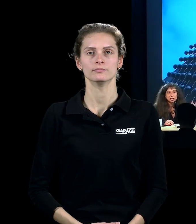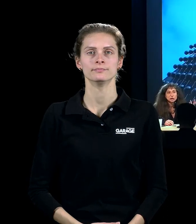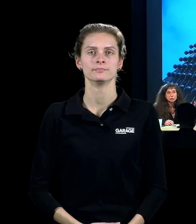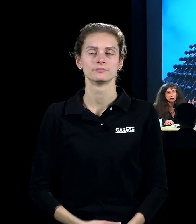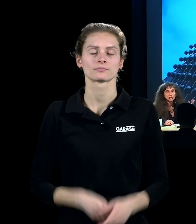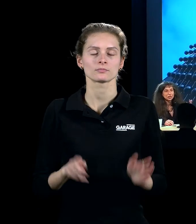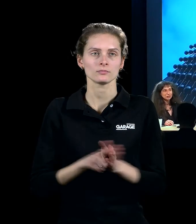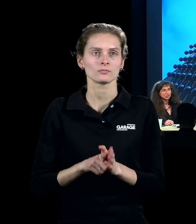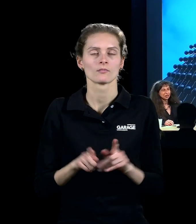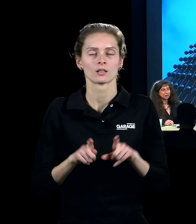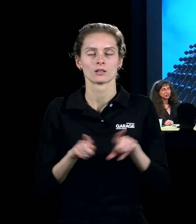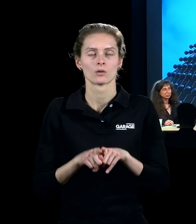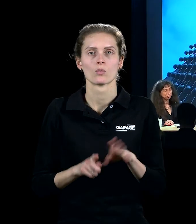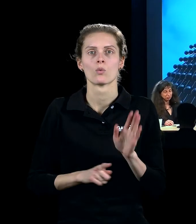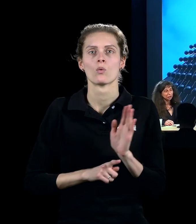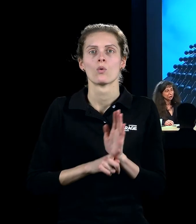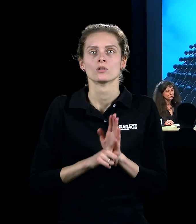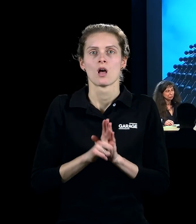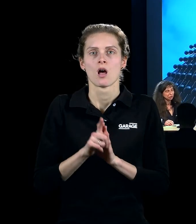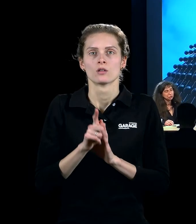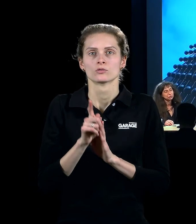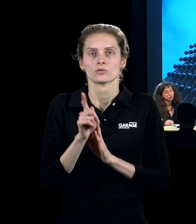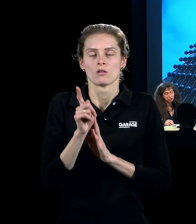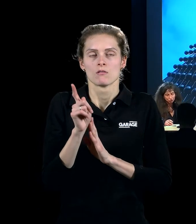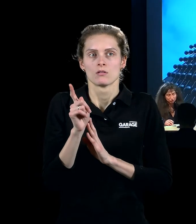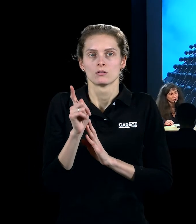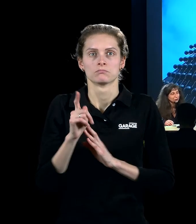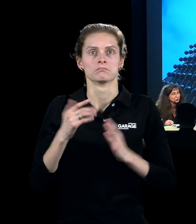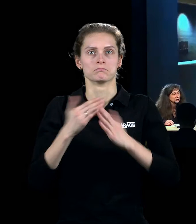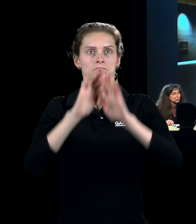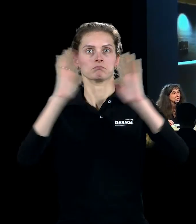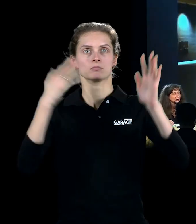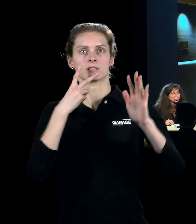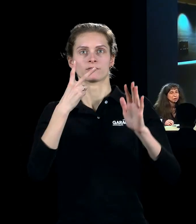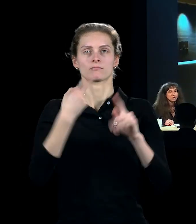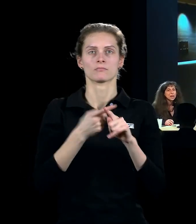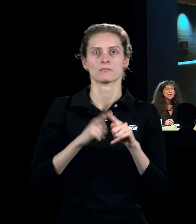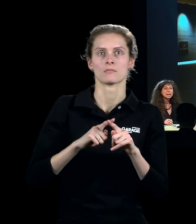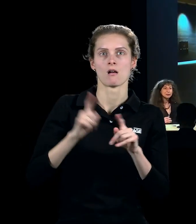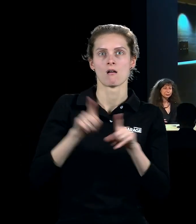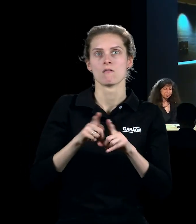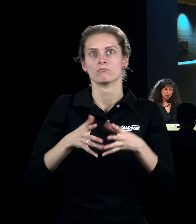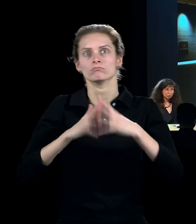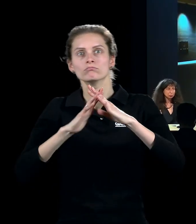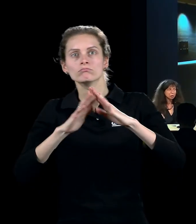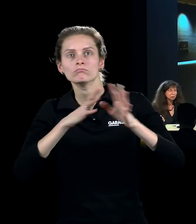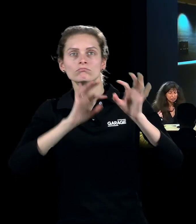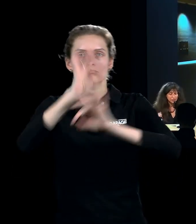начало пабликарты, когда здание превращается в такие совершенно научно-фантастические конструкции. И